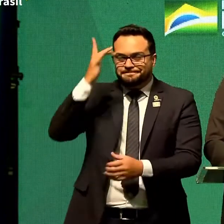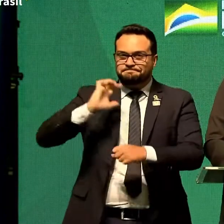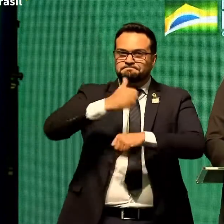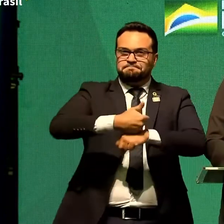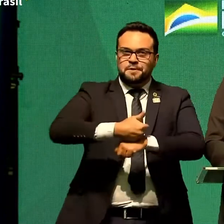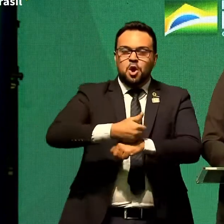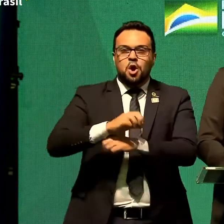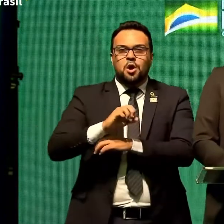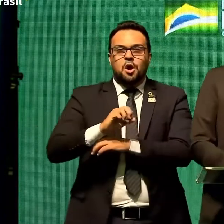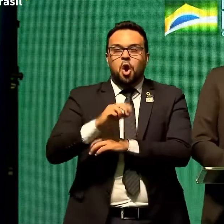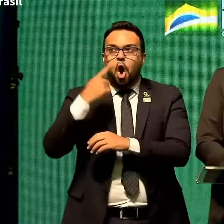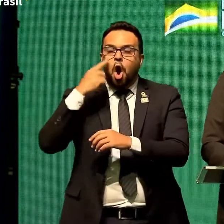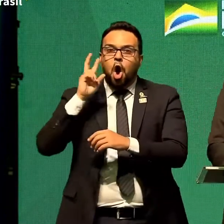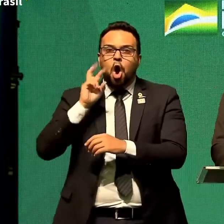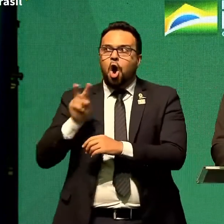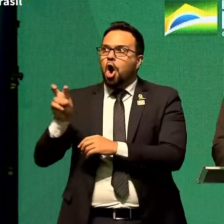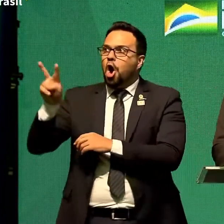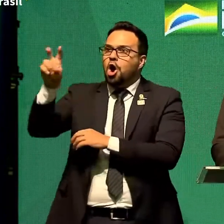olhe outros países